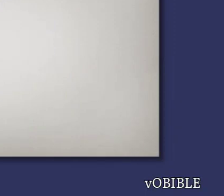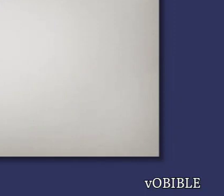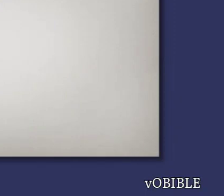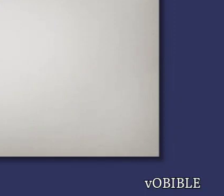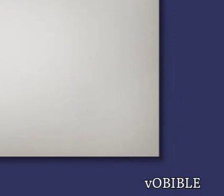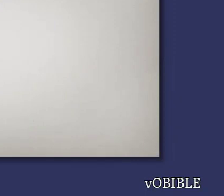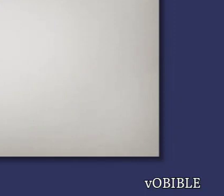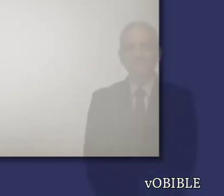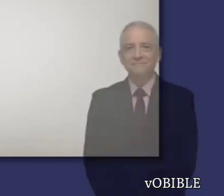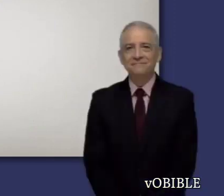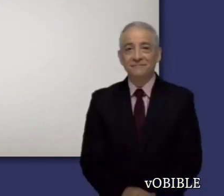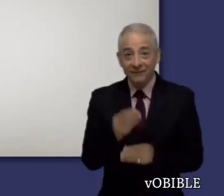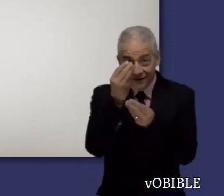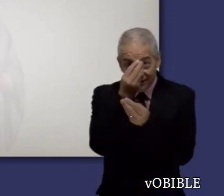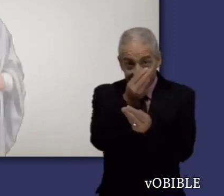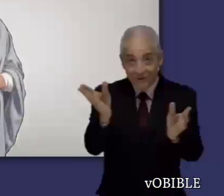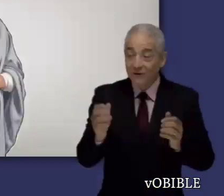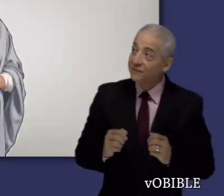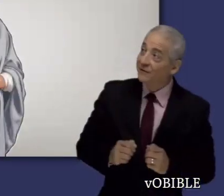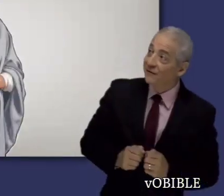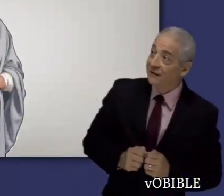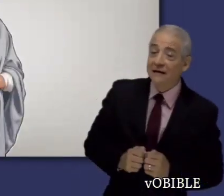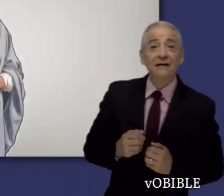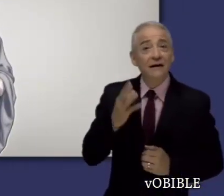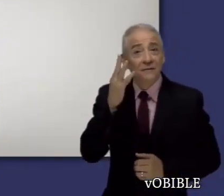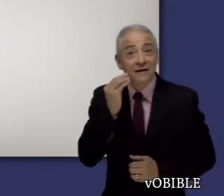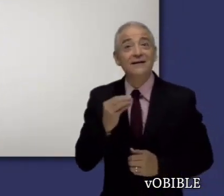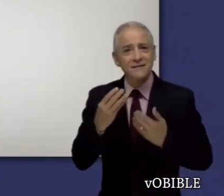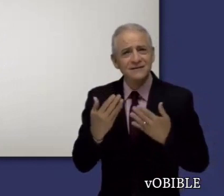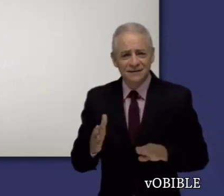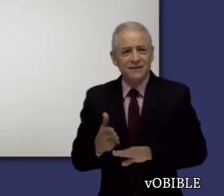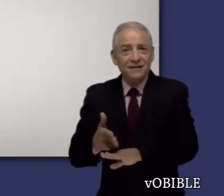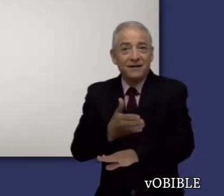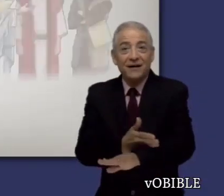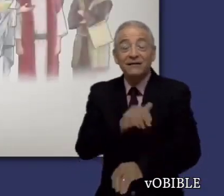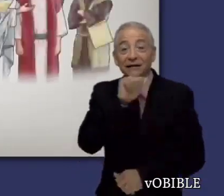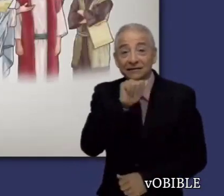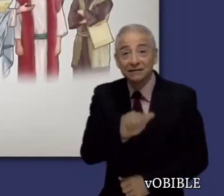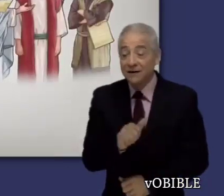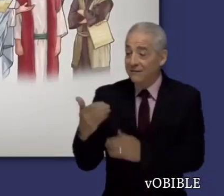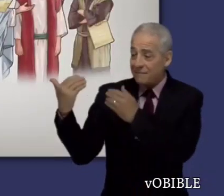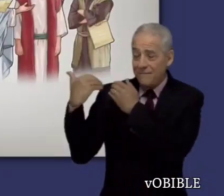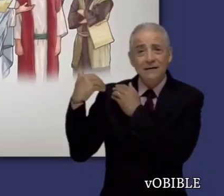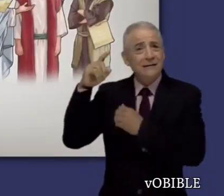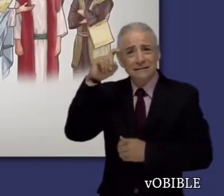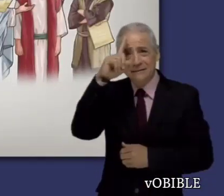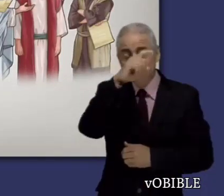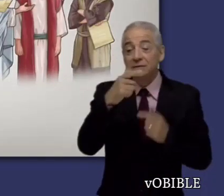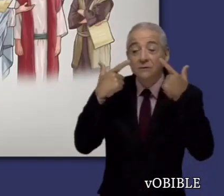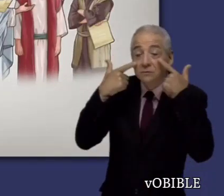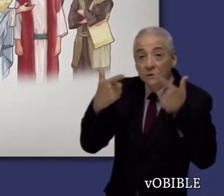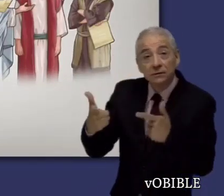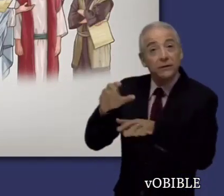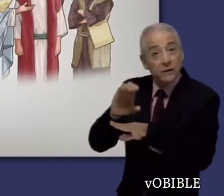¿Lo sabía? Tito ya había demostrado ser un superintendente cristiano al que se le podían encargar asignaciones